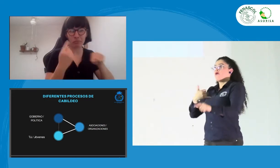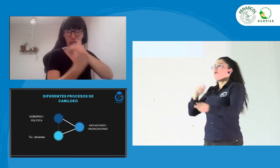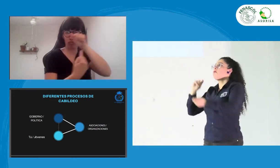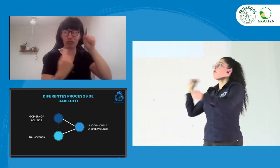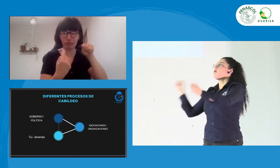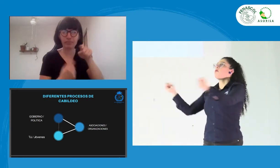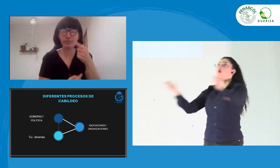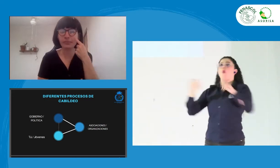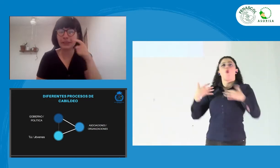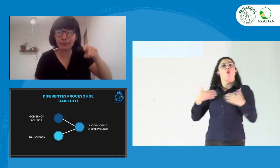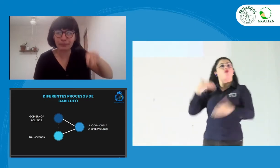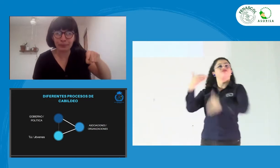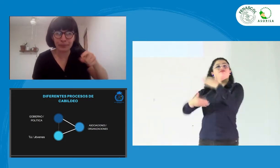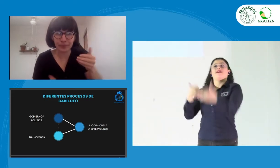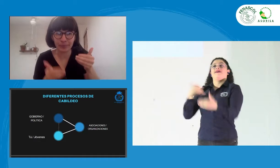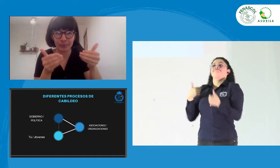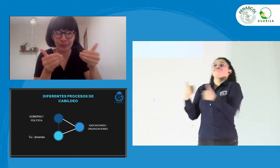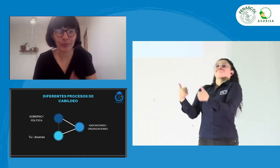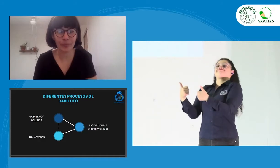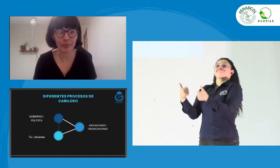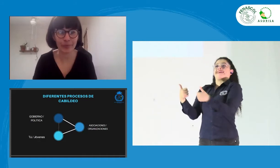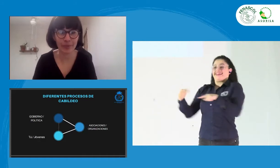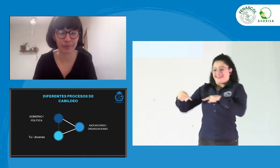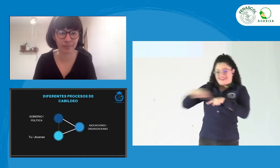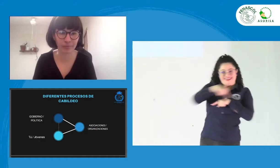un desarrollo y un progreso para los jóvenes. Siguiente.